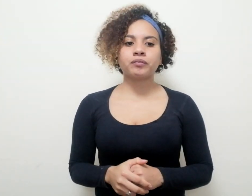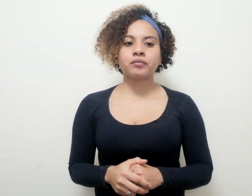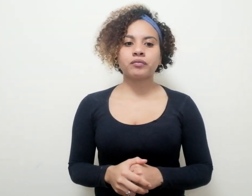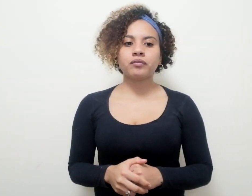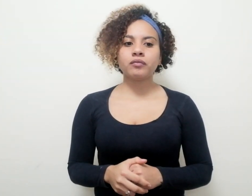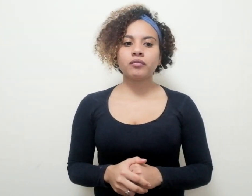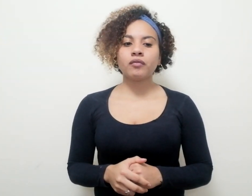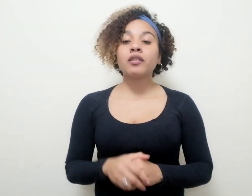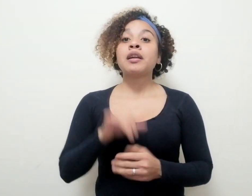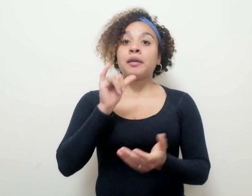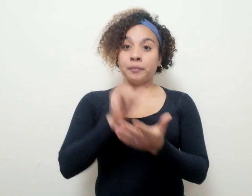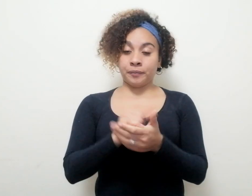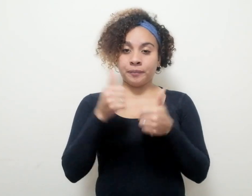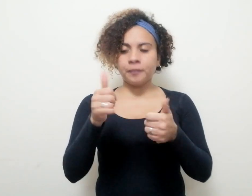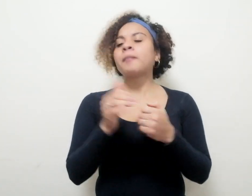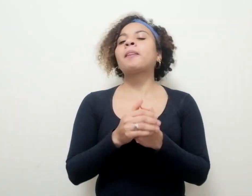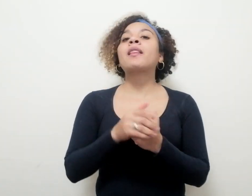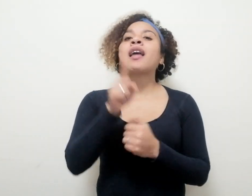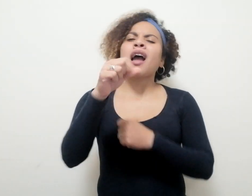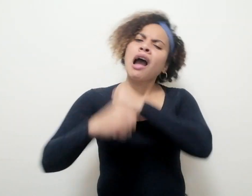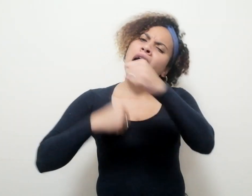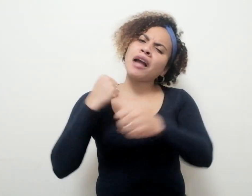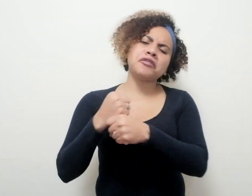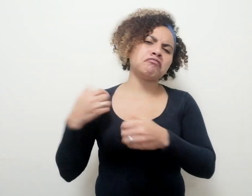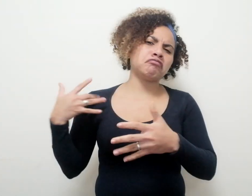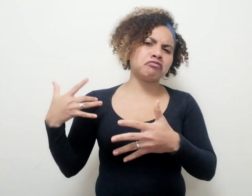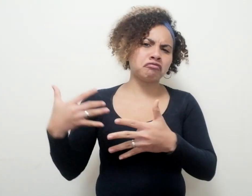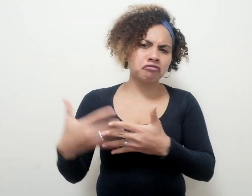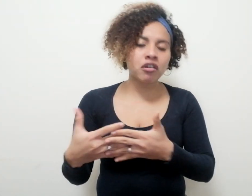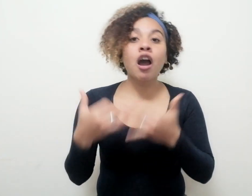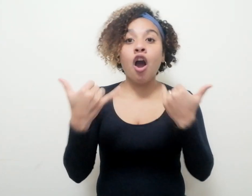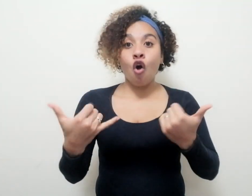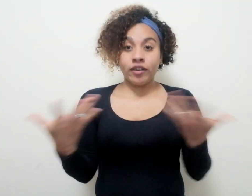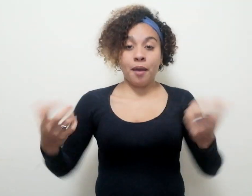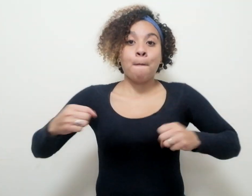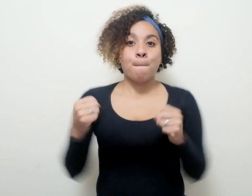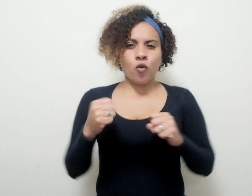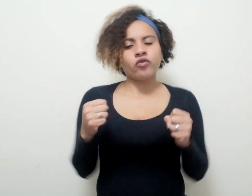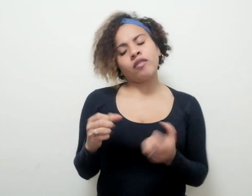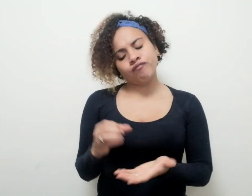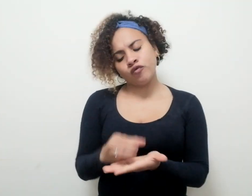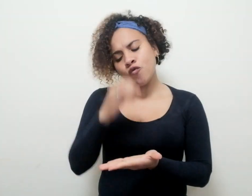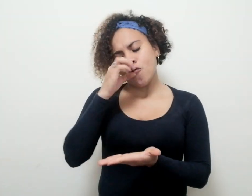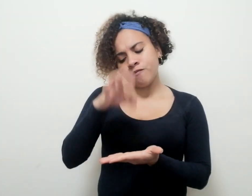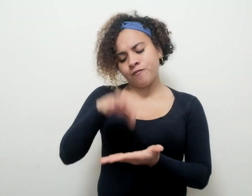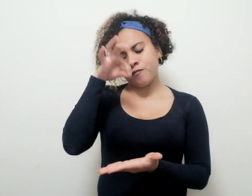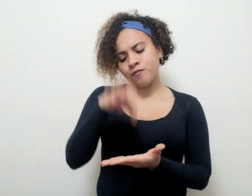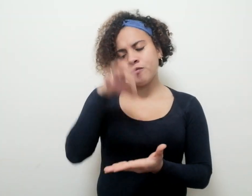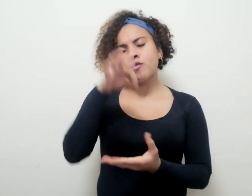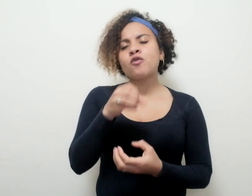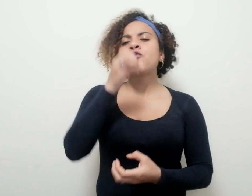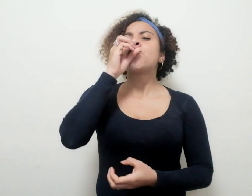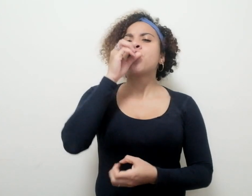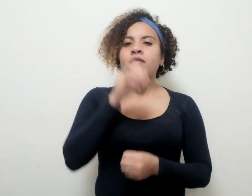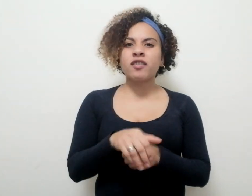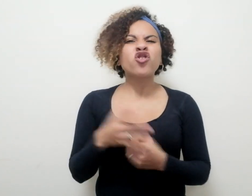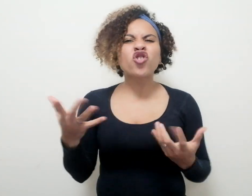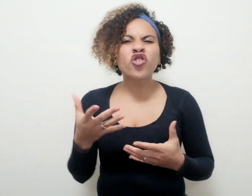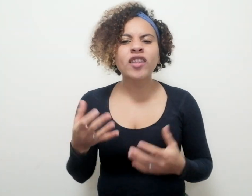Pues bien, los años pasan. Estamos ahora en Bogotá, bebiéndonos unas tazas de té en el Café Florida